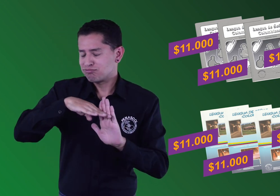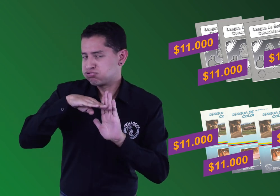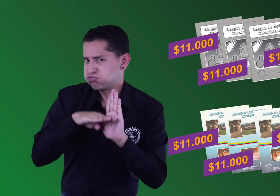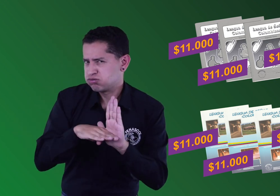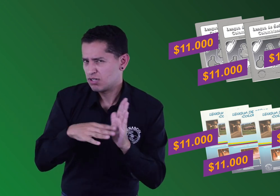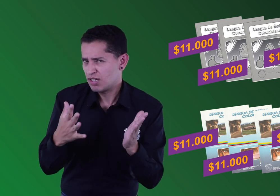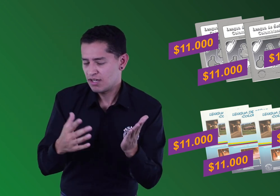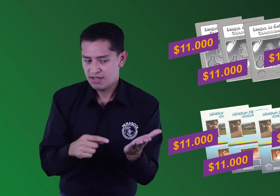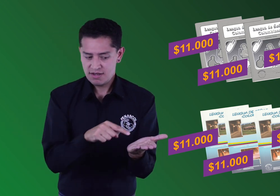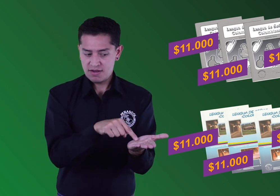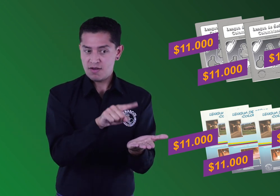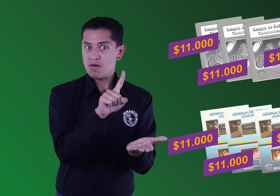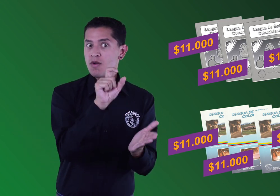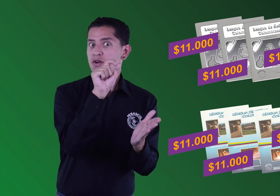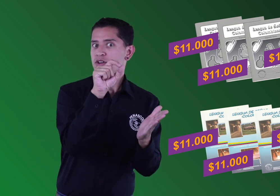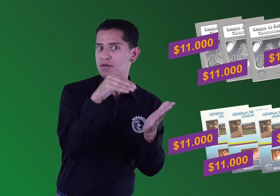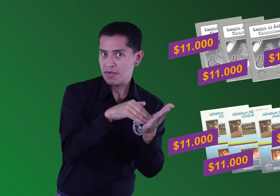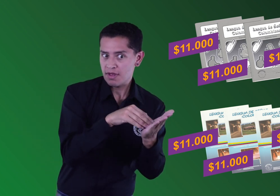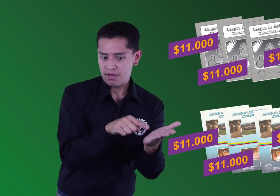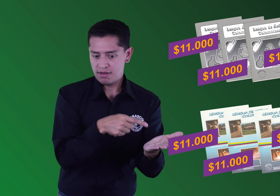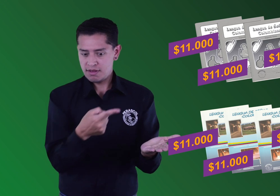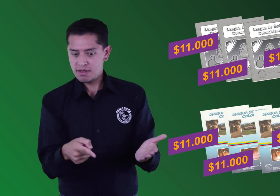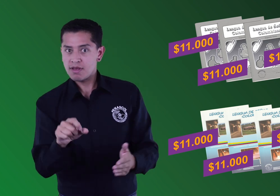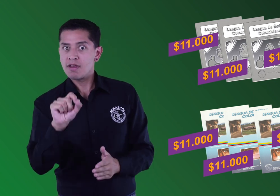te sale a 11 mil pesos cada uno.